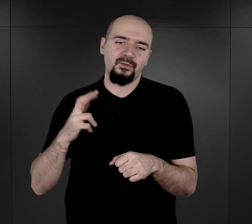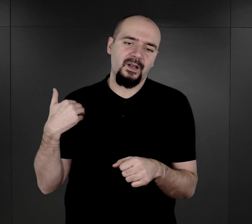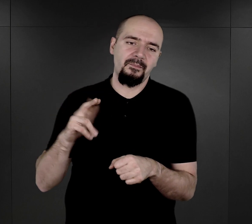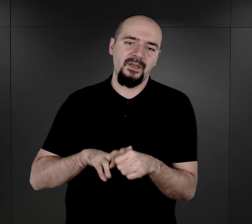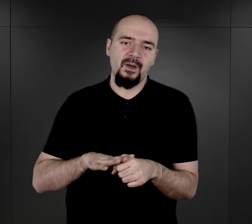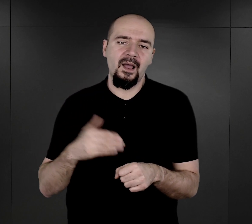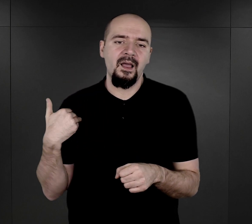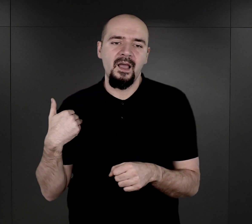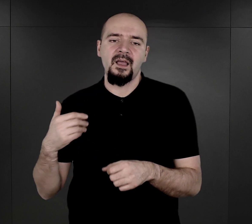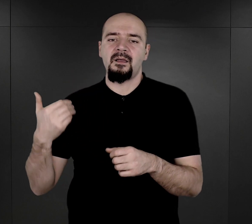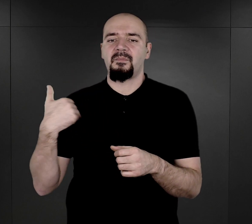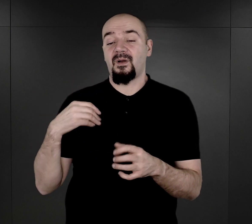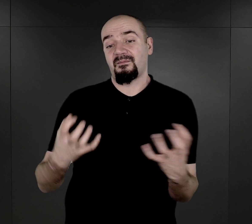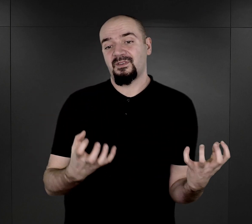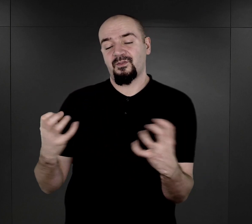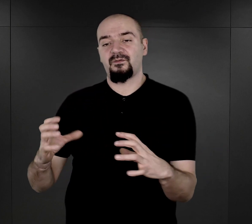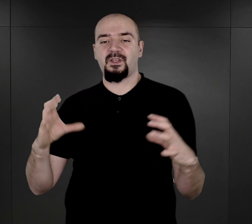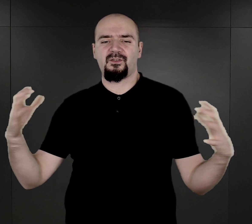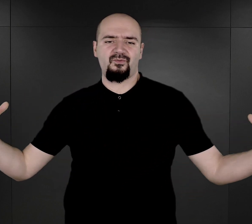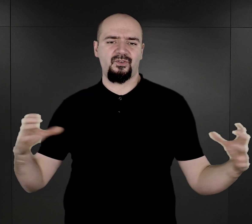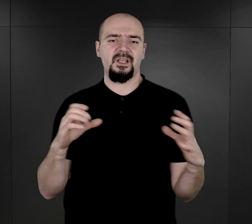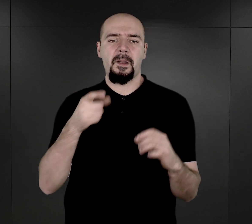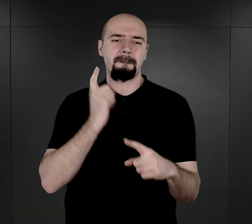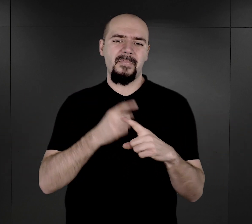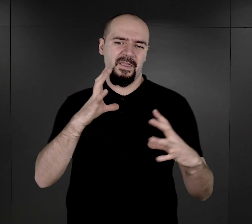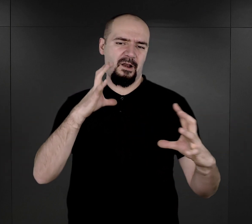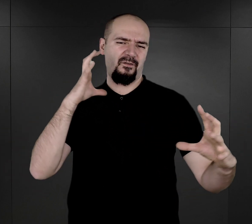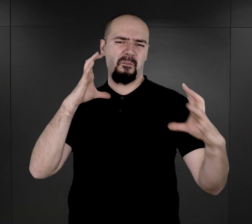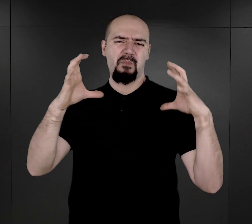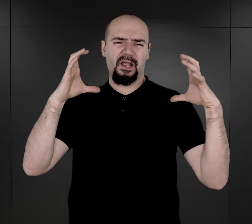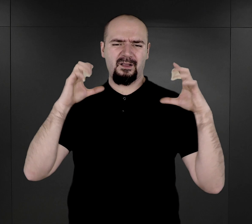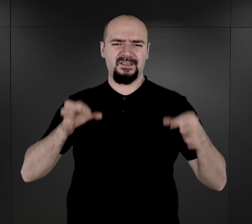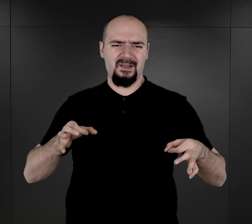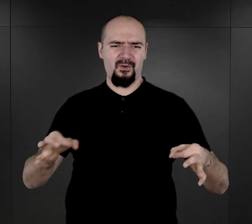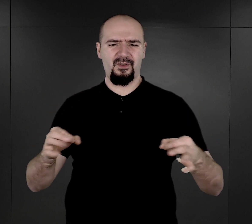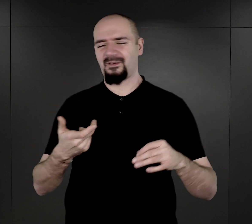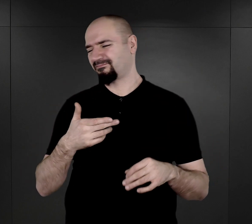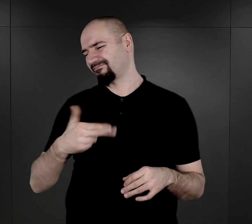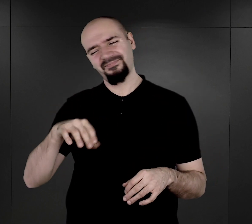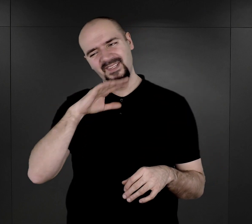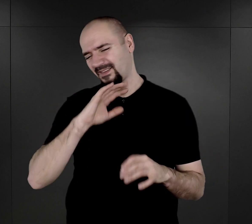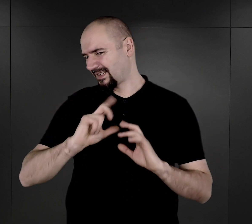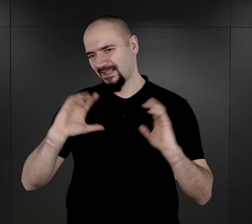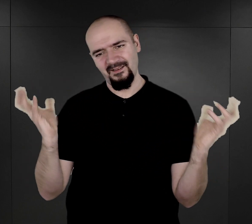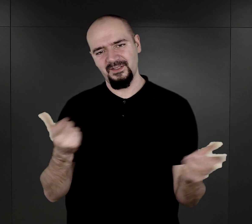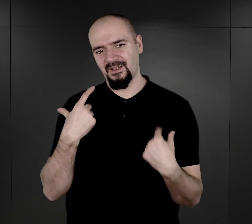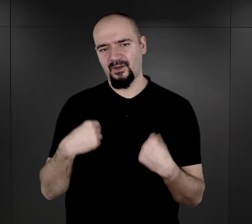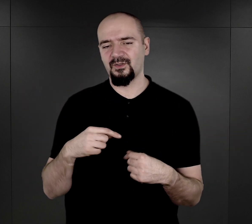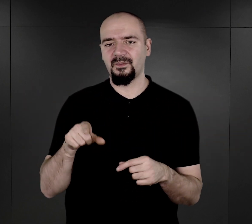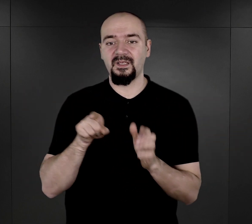była po prostu przywożona w takich wielkich beczkach, niewystarczająca dla wszystkich. Stąd te problemy